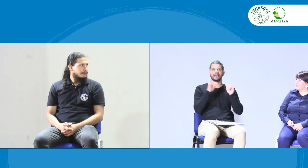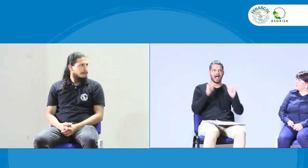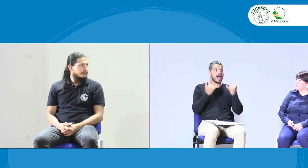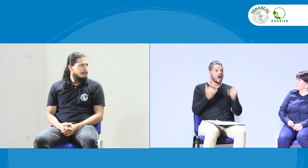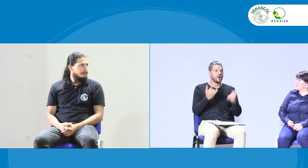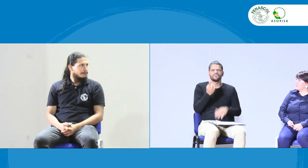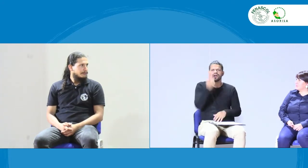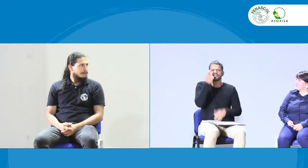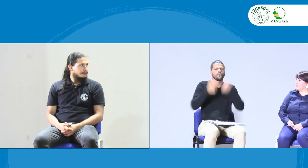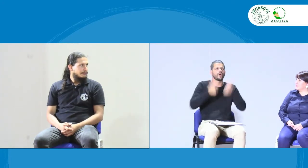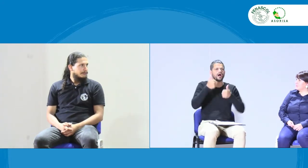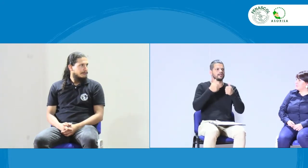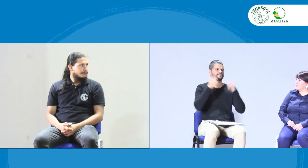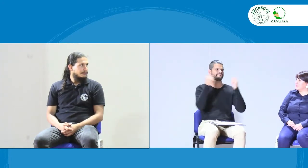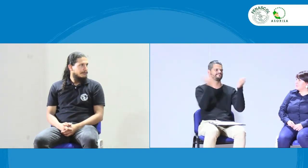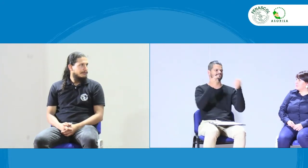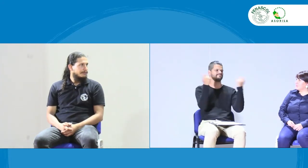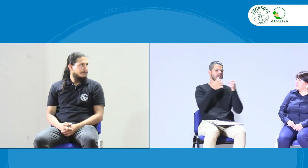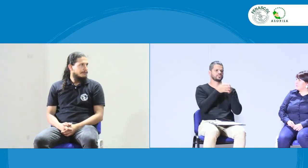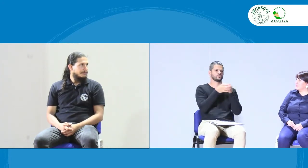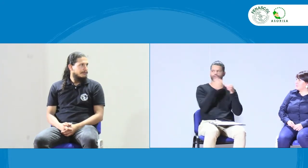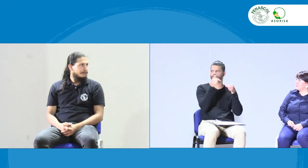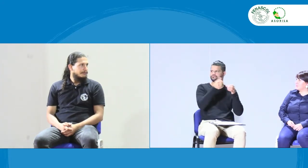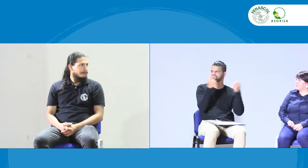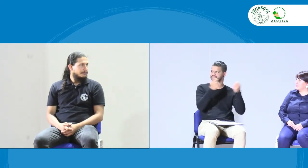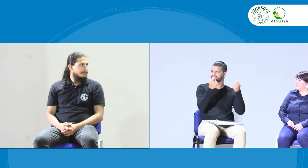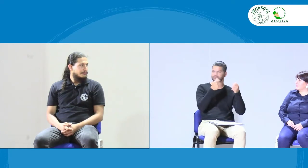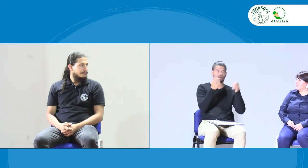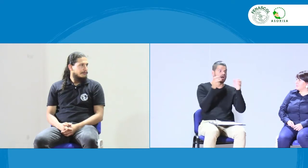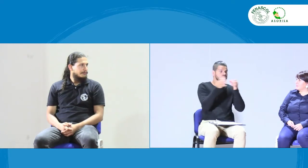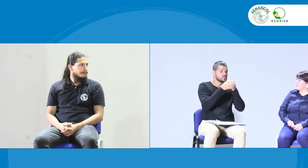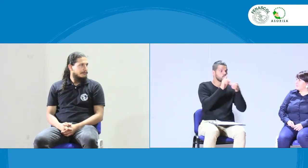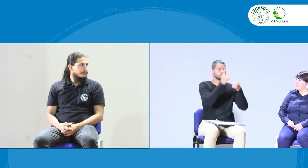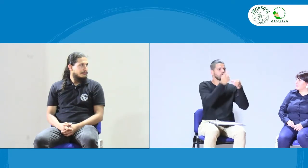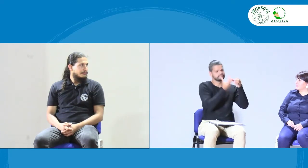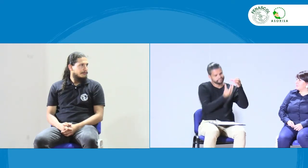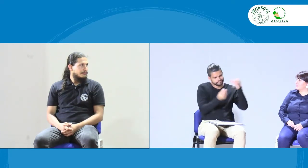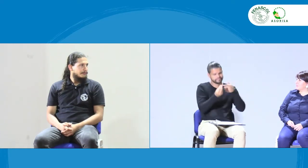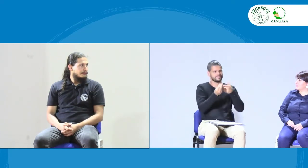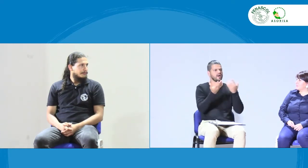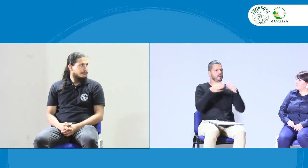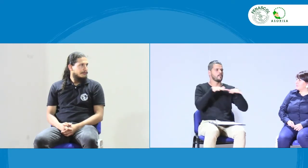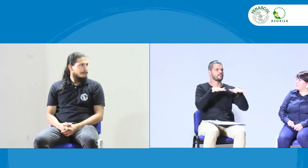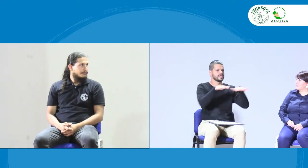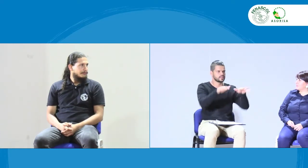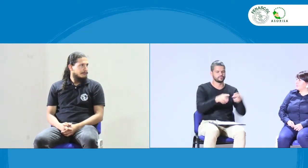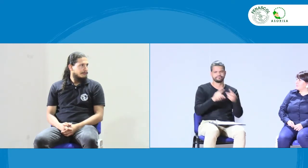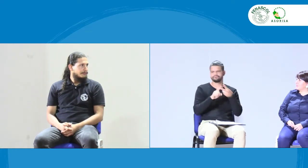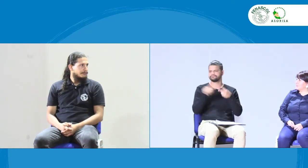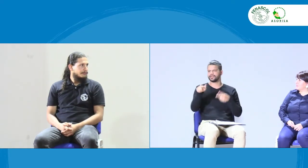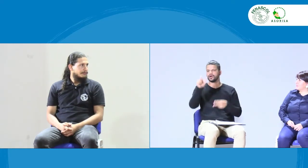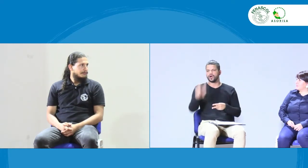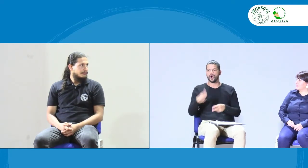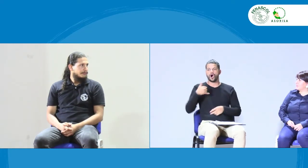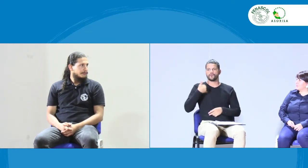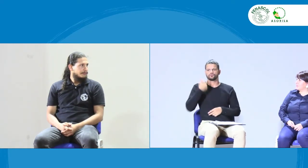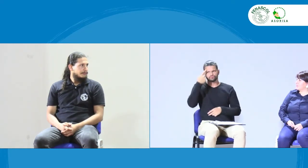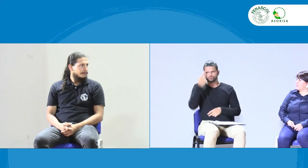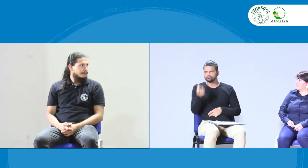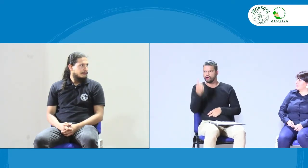también deben estar dentro de la asociación de personas sordas. Entonces es importante hacer esta promoción dentro de la asociación y el